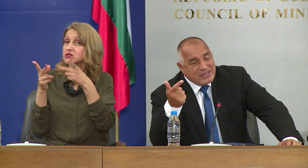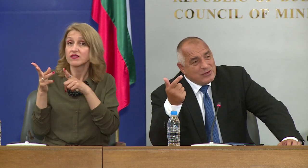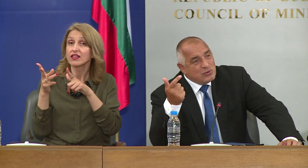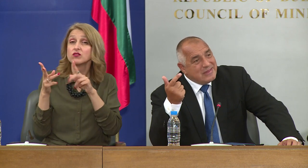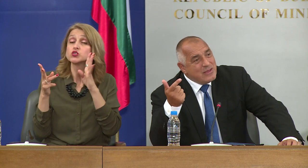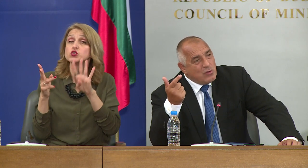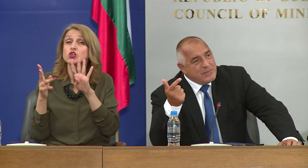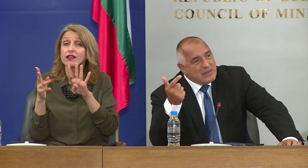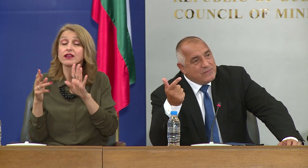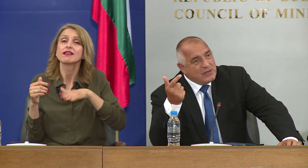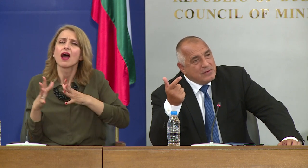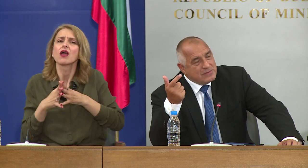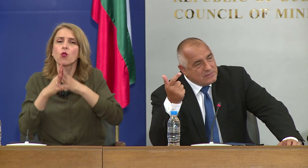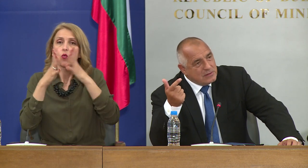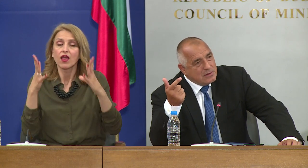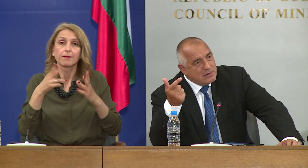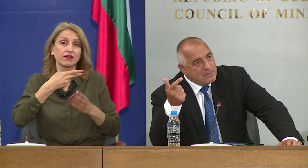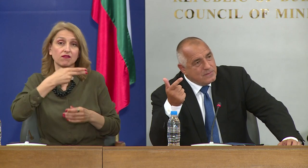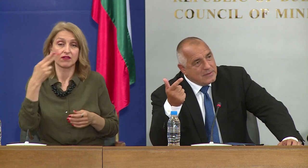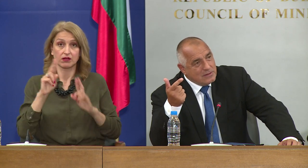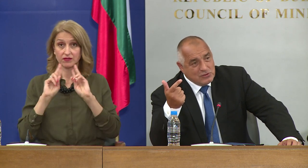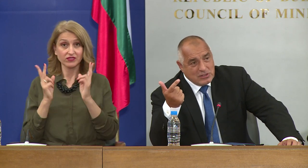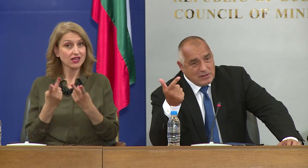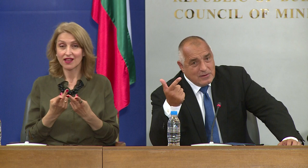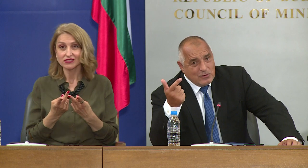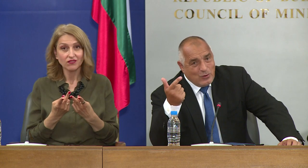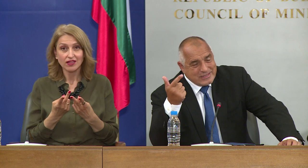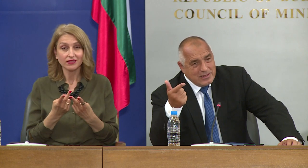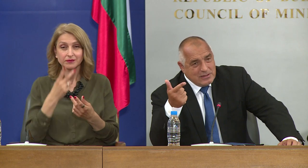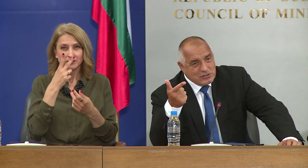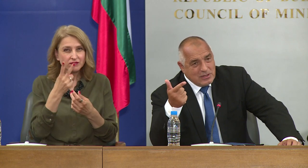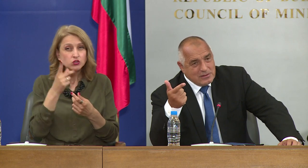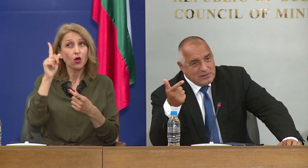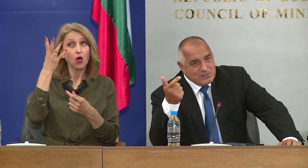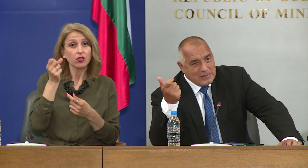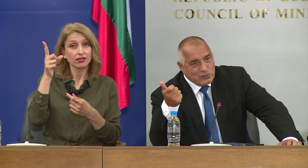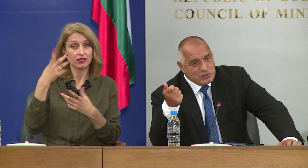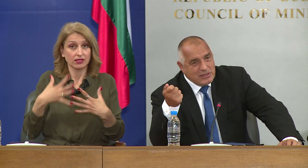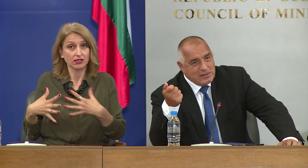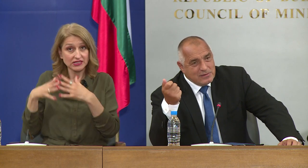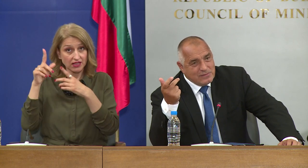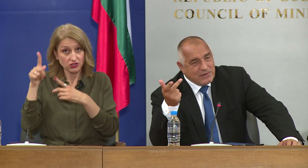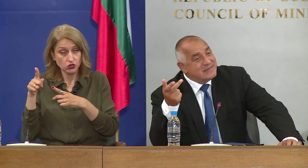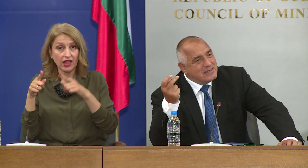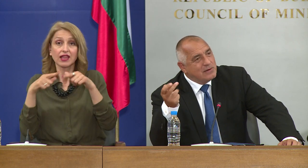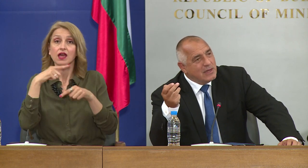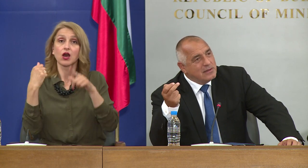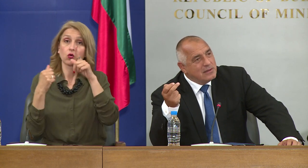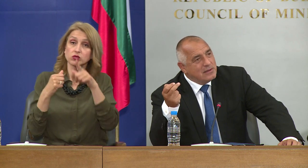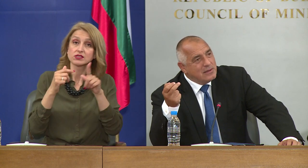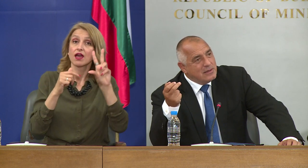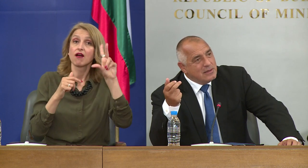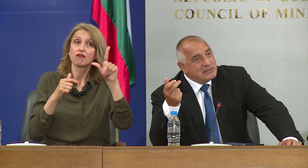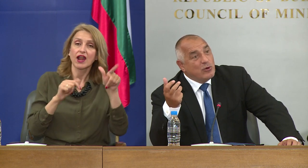четири от най-големите фирми във света, и вижте, от Съединените щати, Русия, Франция и